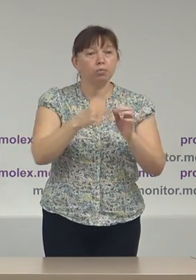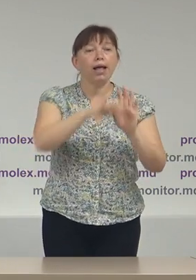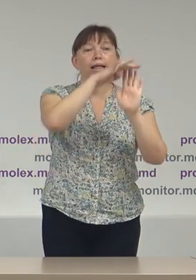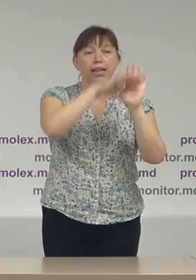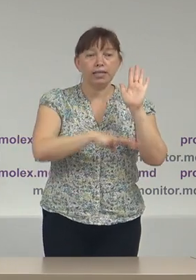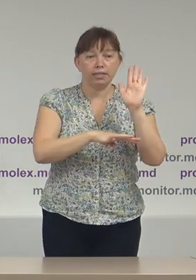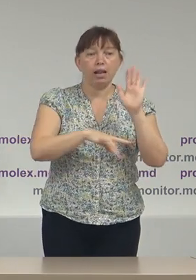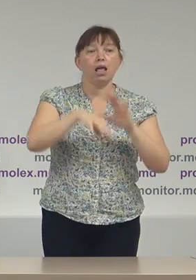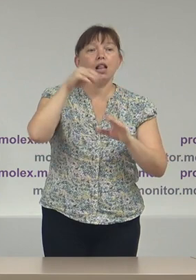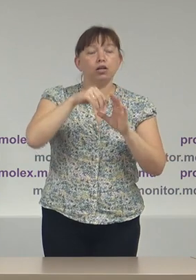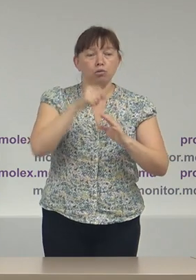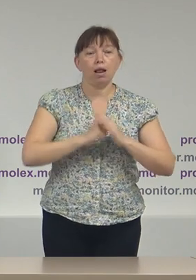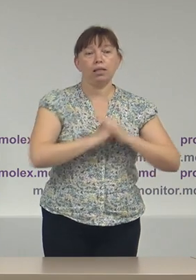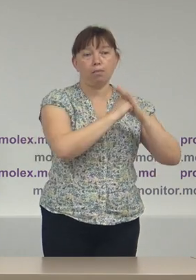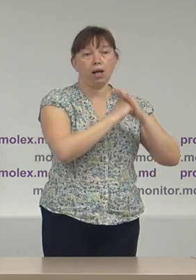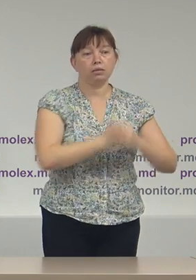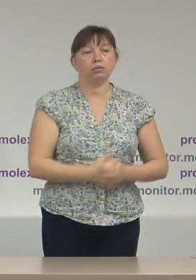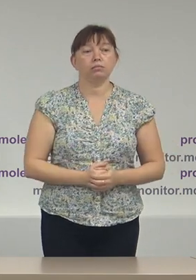listele electorale de bază.